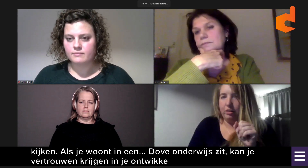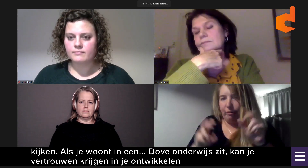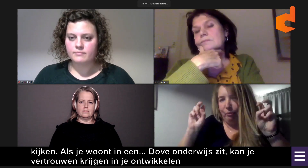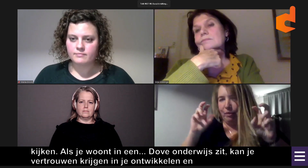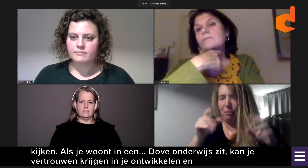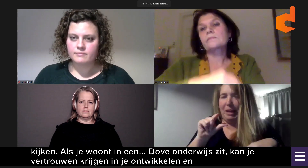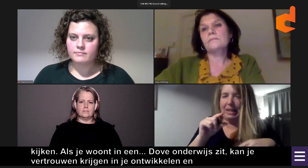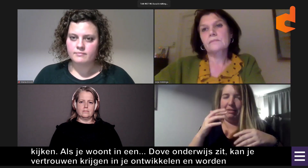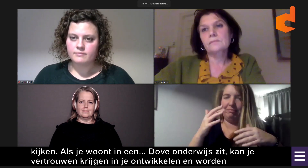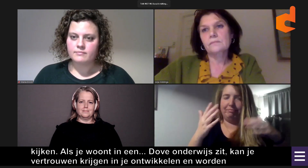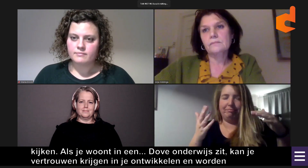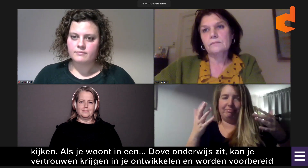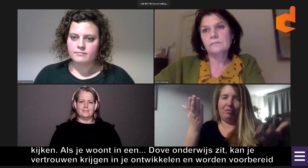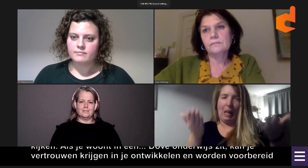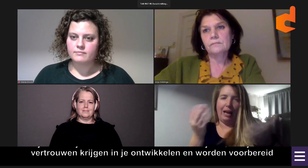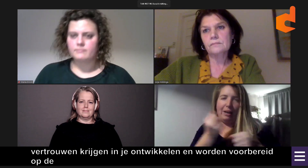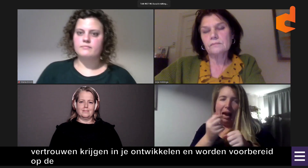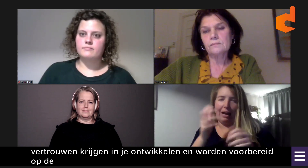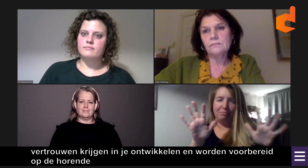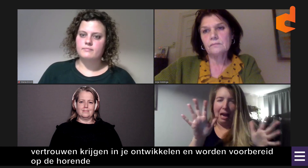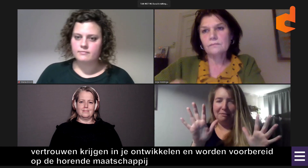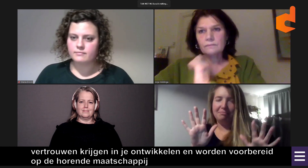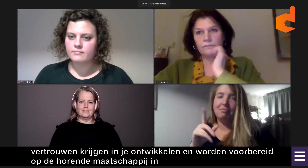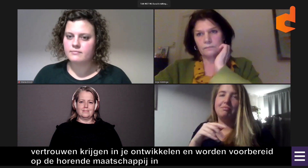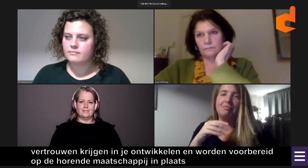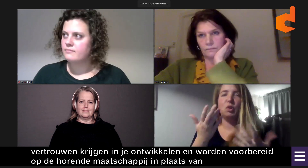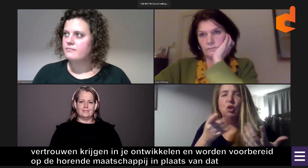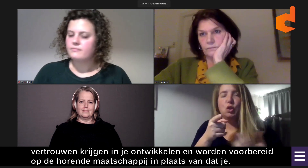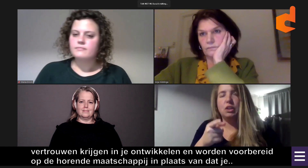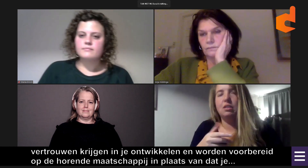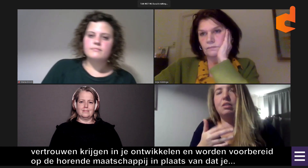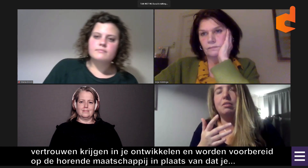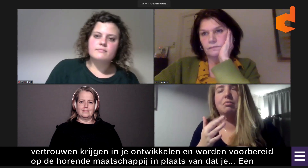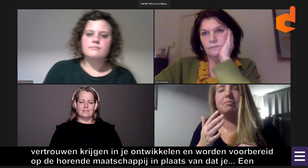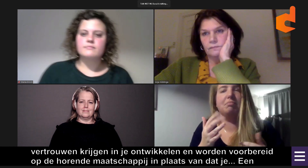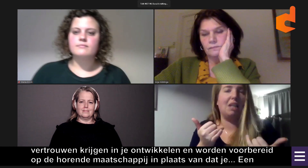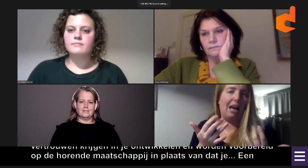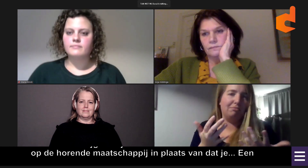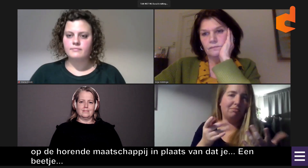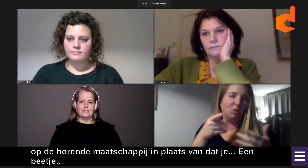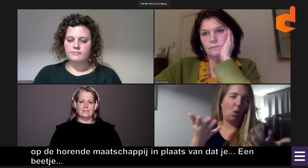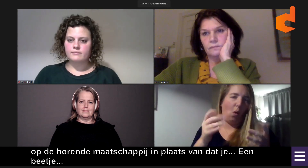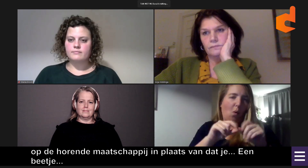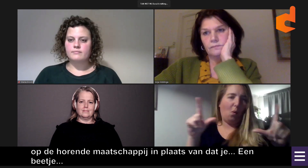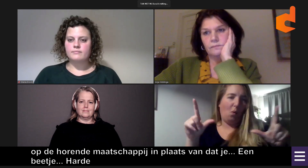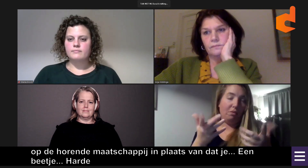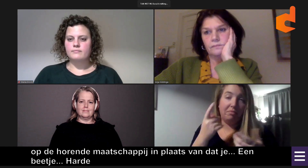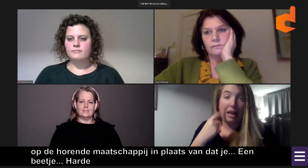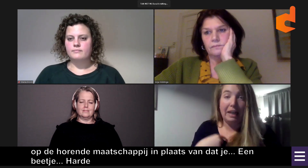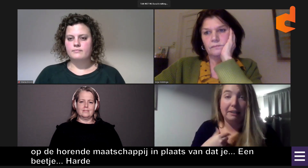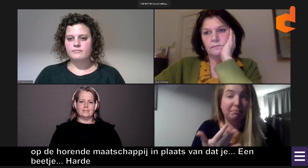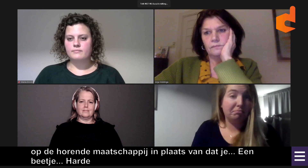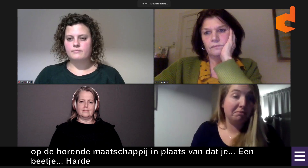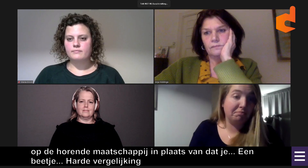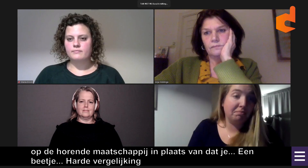voorbereid. Dus in plaats van dat je. Ja, het is een beetje een harde vergelijking misschien. Maar dat je daar gelijk in één keer in